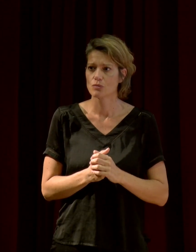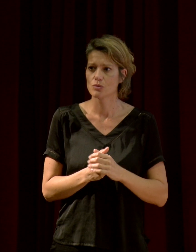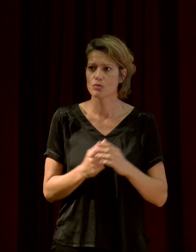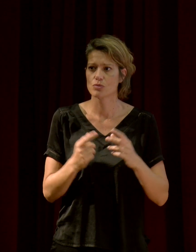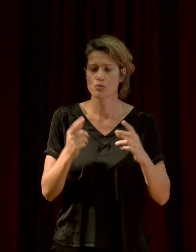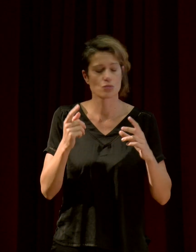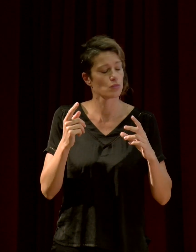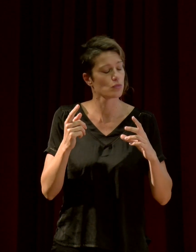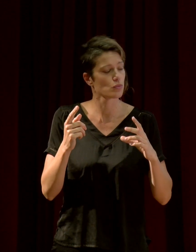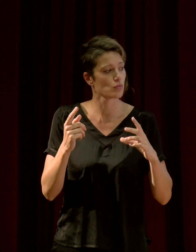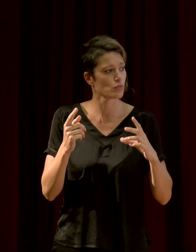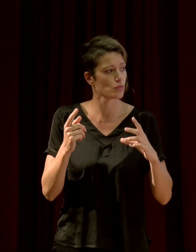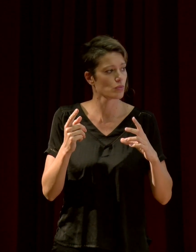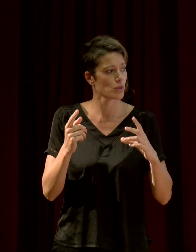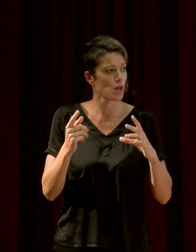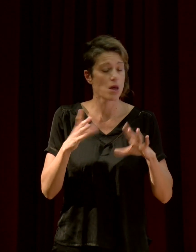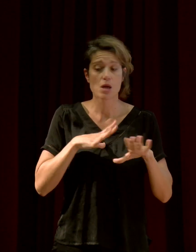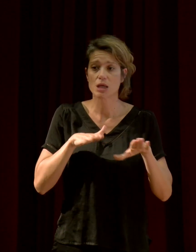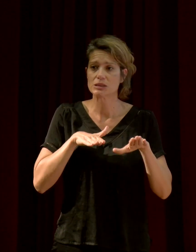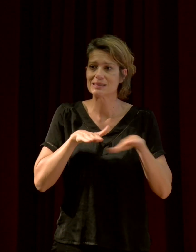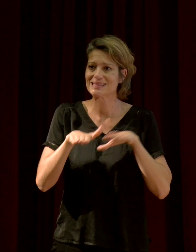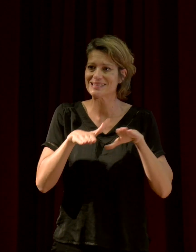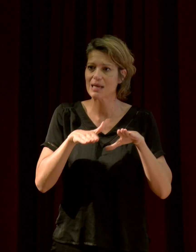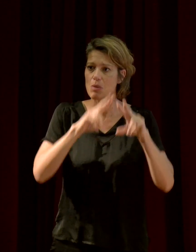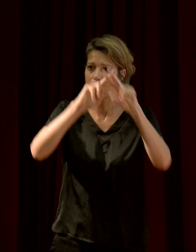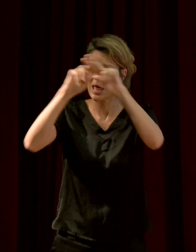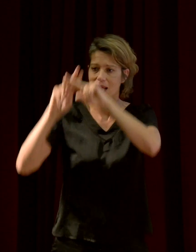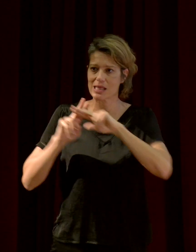de... On appelle ça de la sonification.